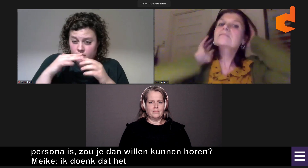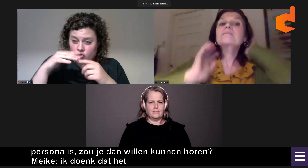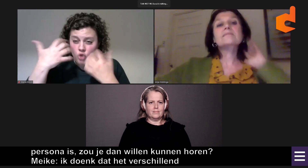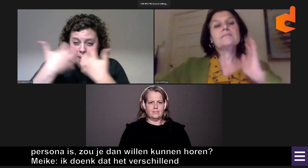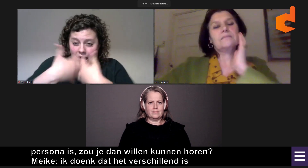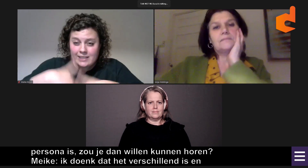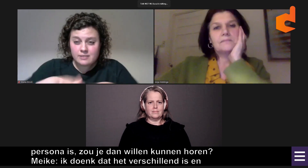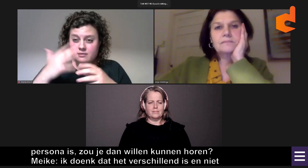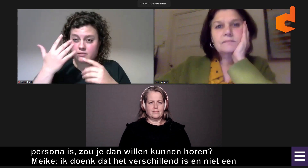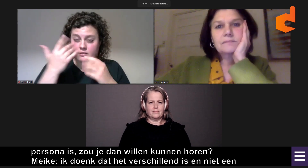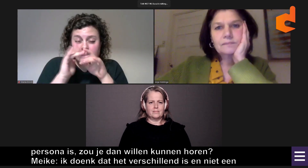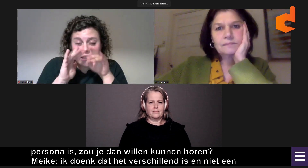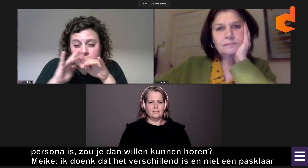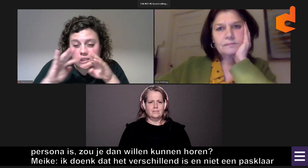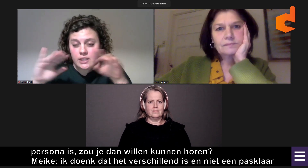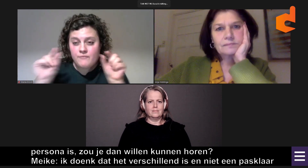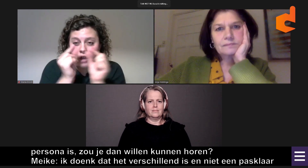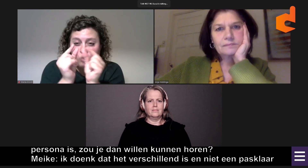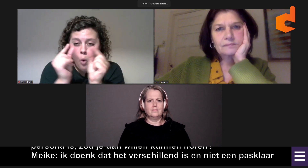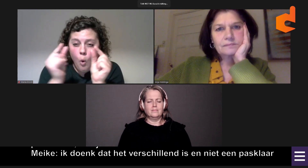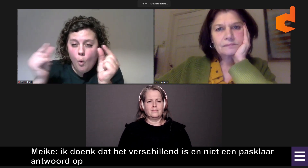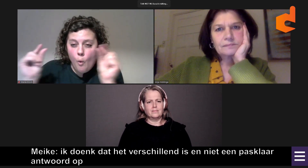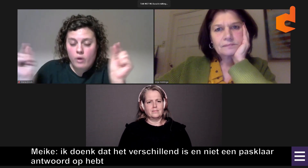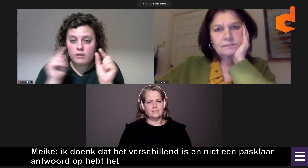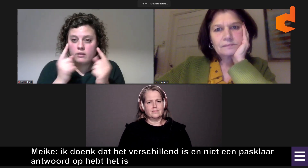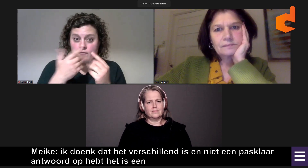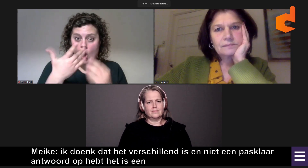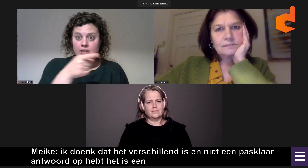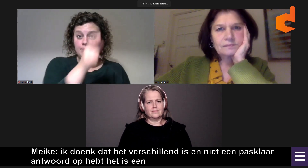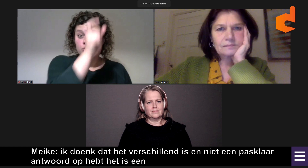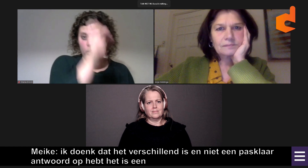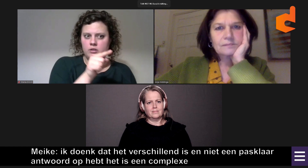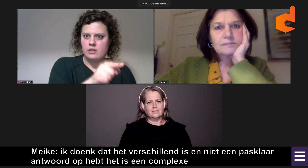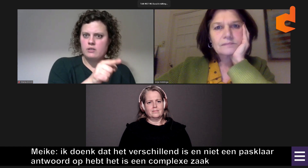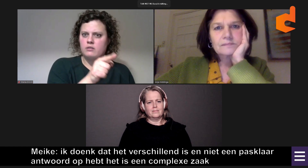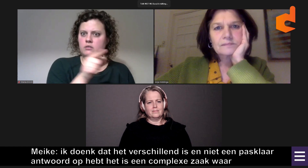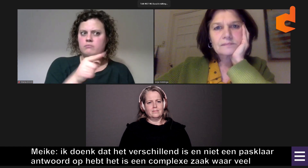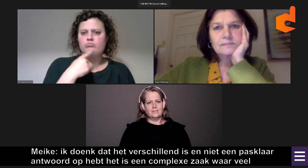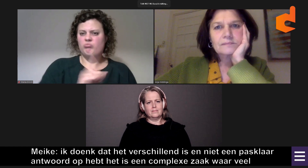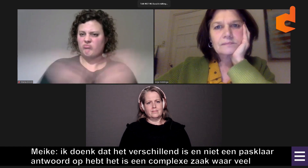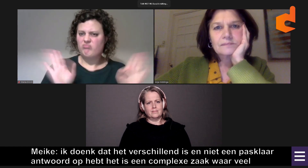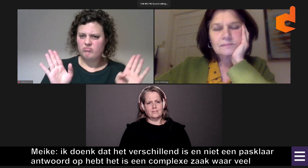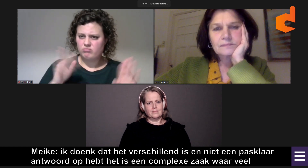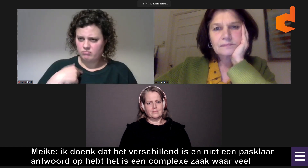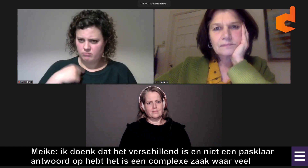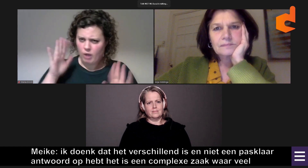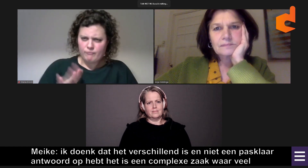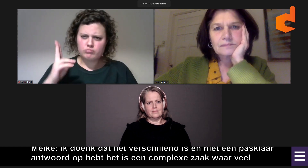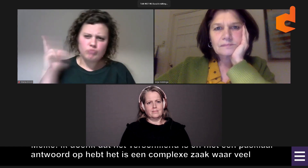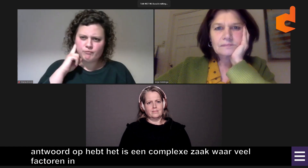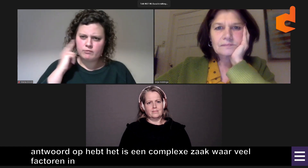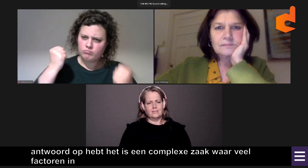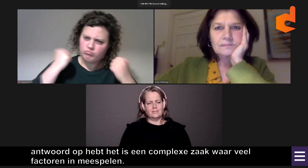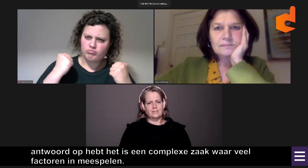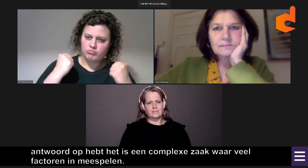antwoord daarop hebt, want dat is echt zo erg een complexe zaak waar zoveel verschillende factoren in meespelen. Iemand